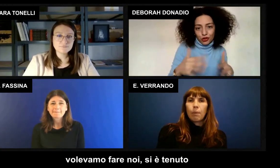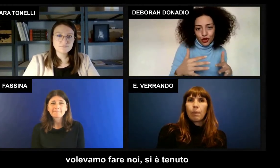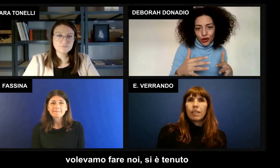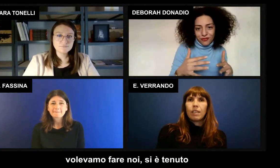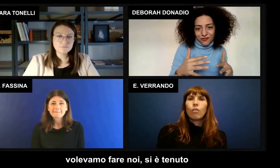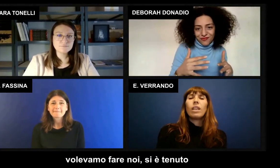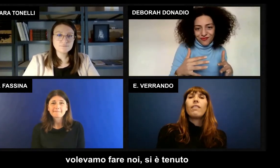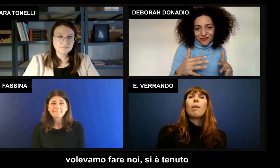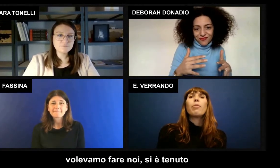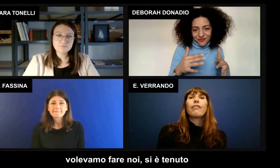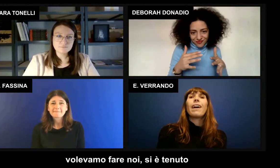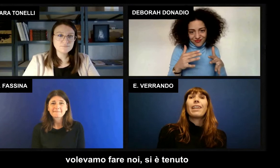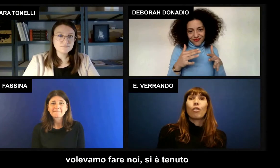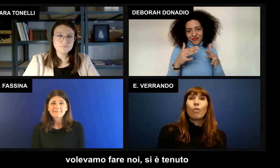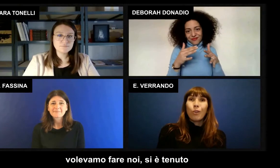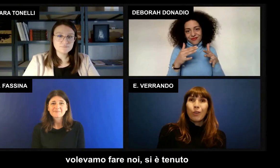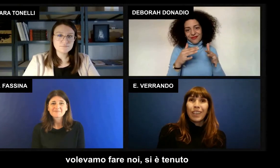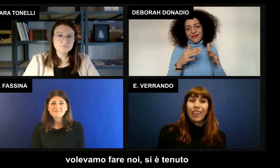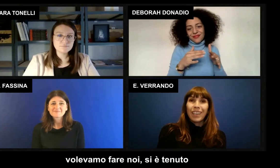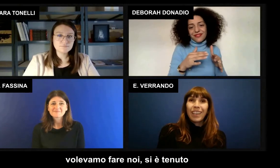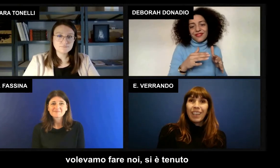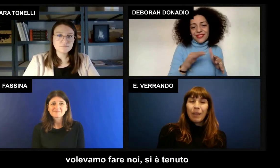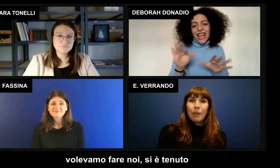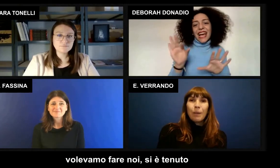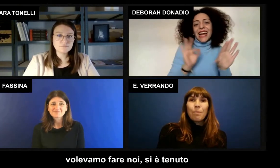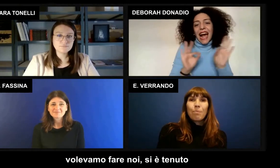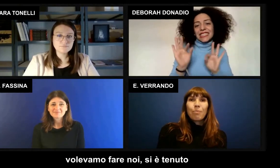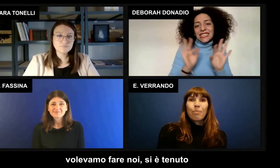interpreti volevamo fare noi